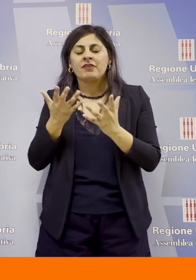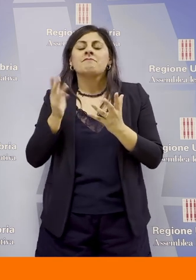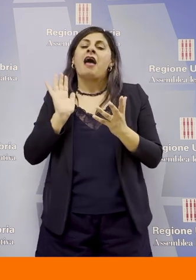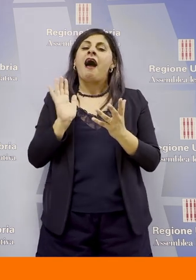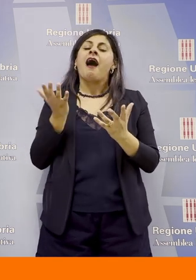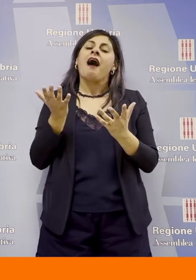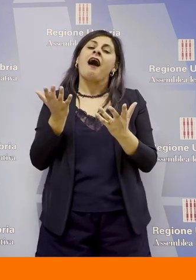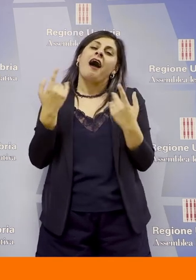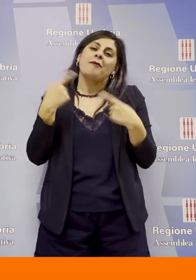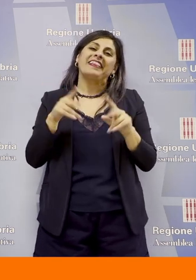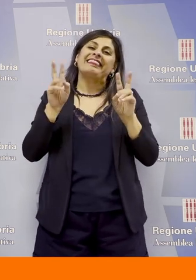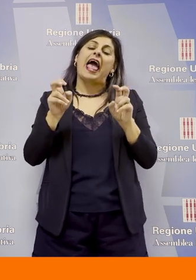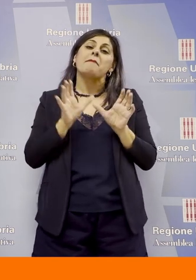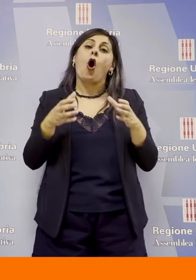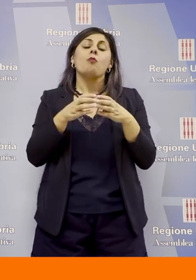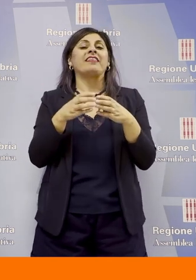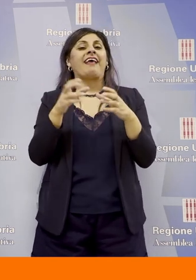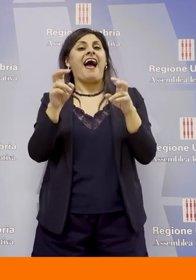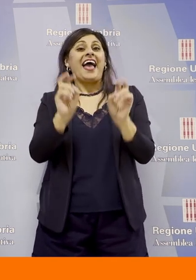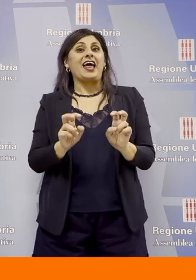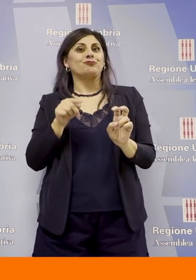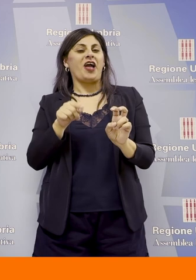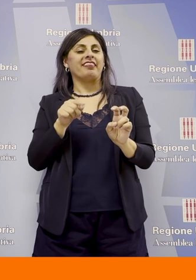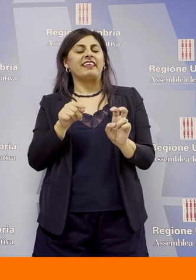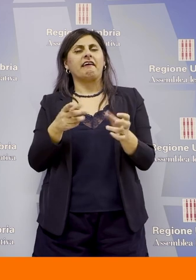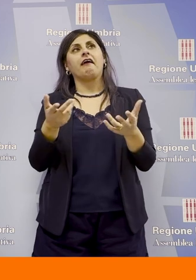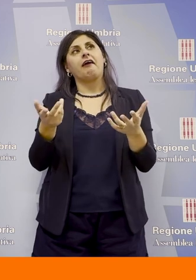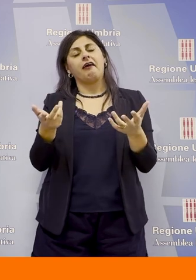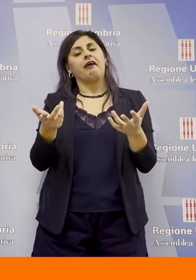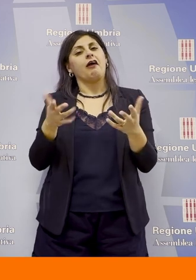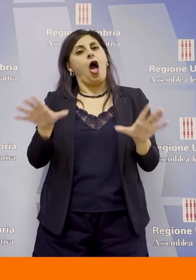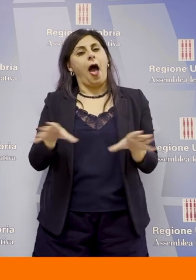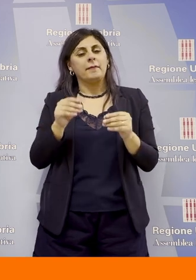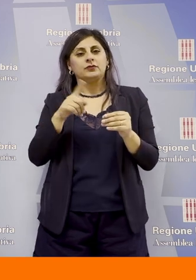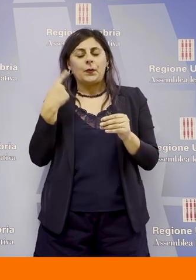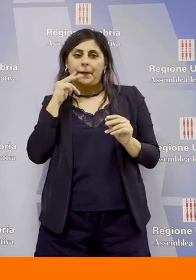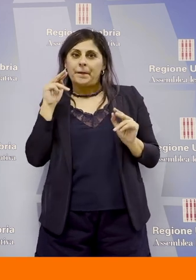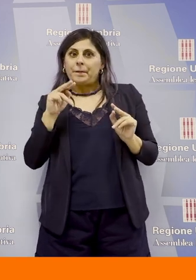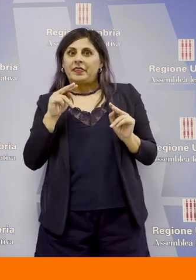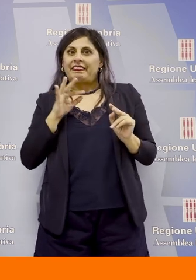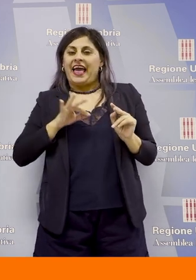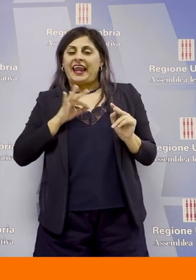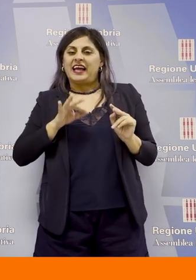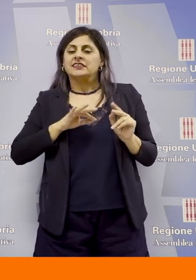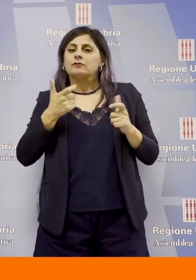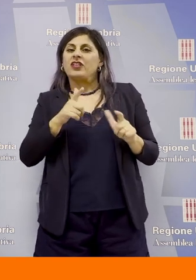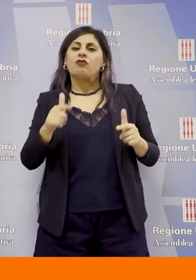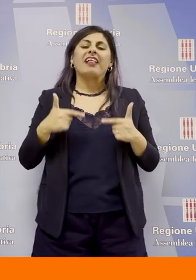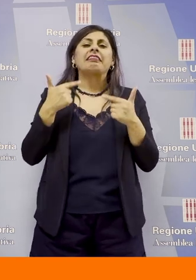questo tema delle comunità energetiche è sempre più interessante perché permette di